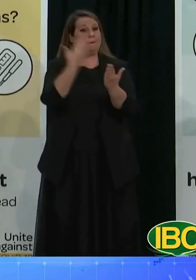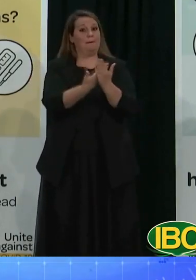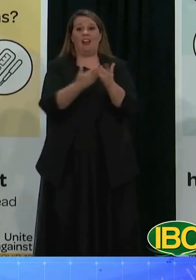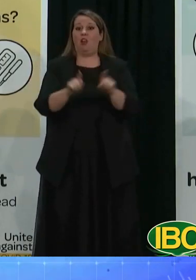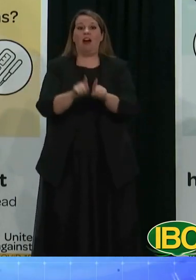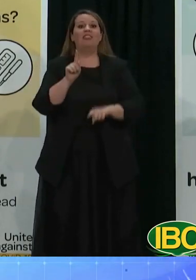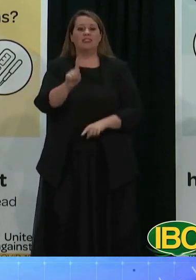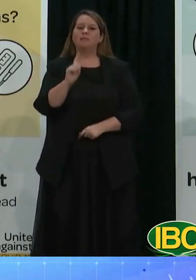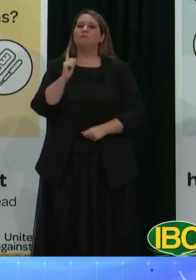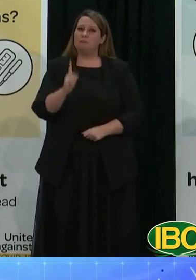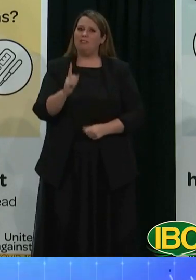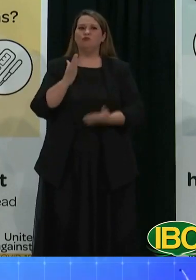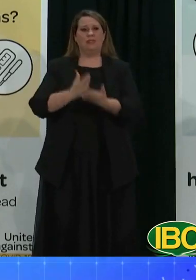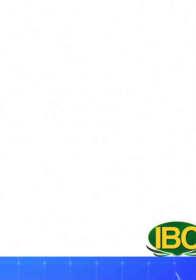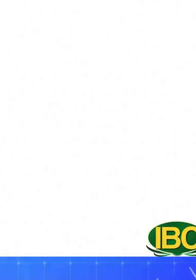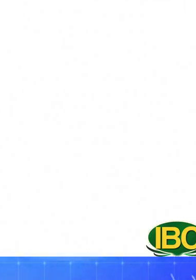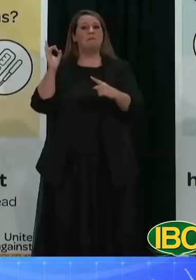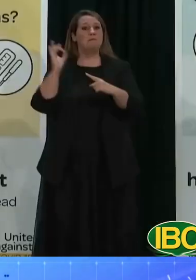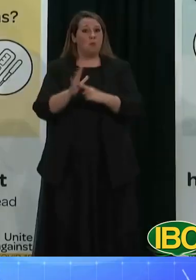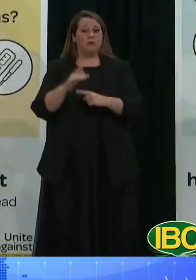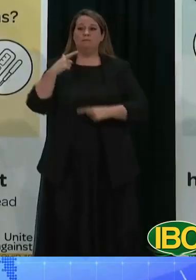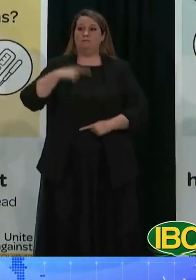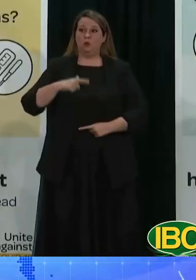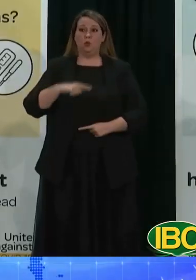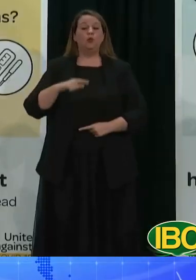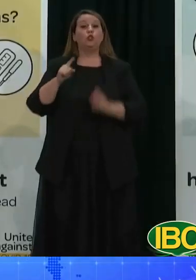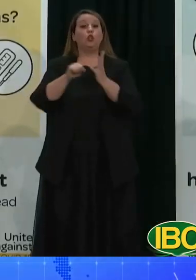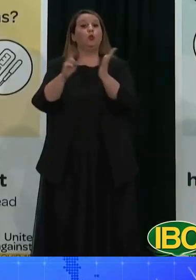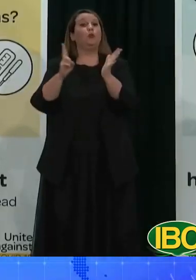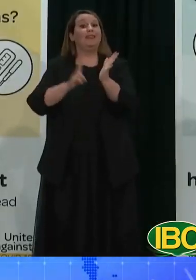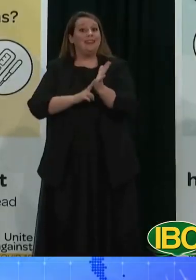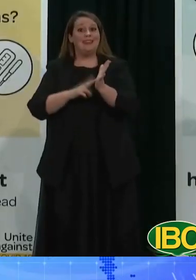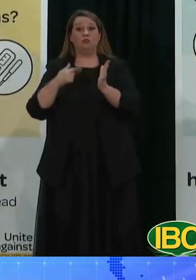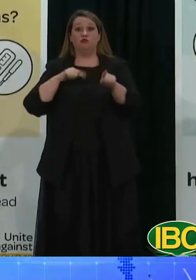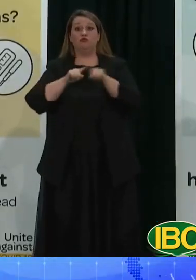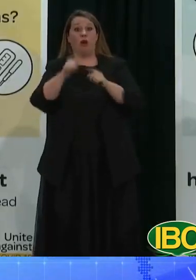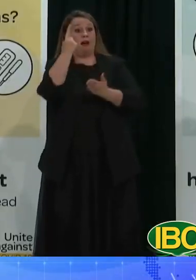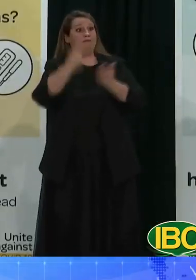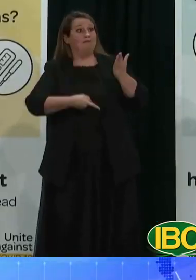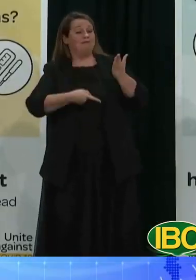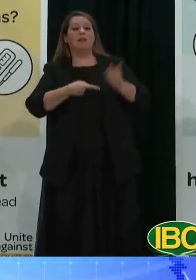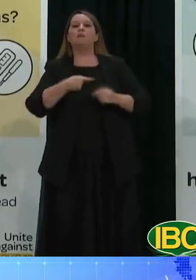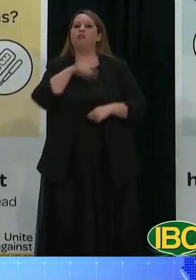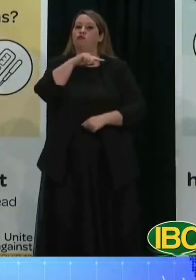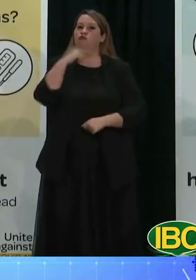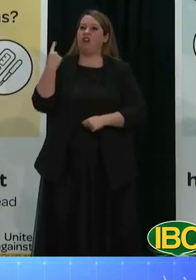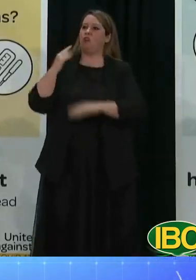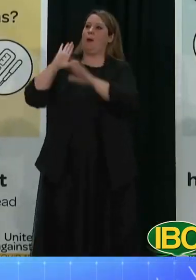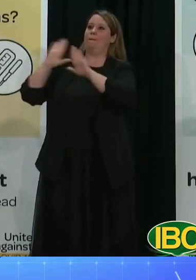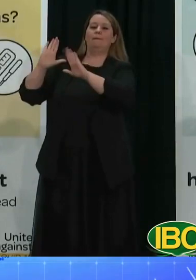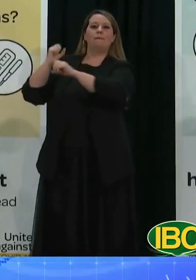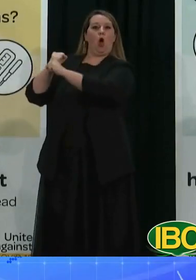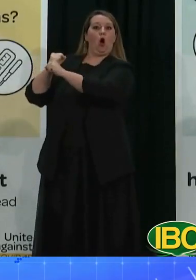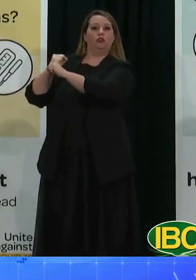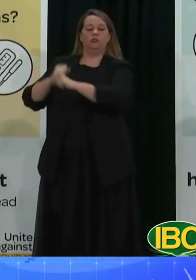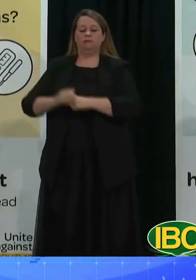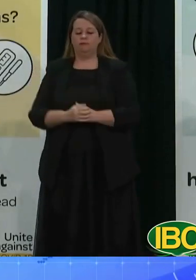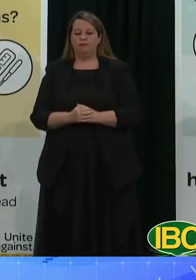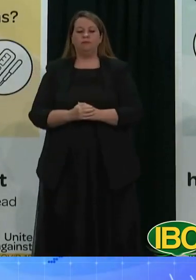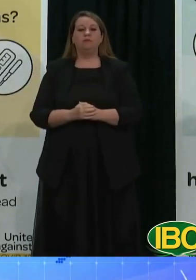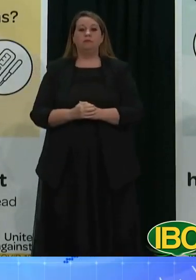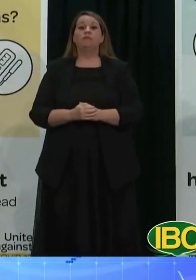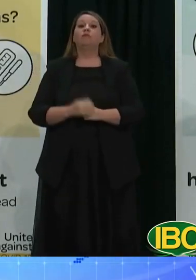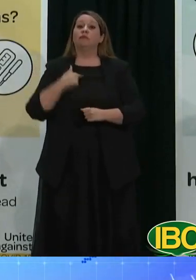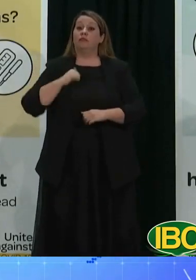của đất nước. Nga gọi các hành động của họ ở Ukraine là một hoạt động đặc biệt. New Zealand trước đây chỉ có thể thực hiện các biện pháp trừng phạt